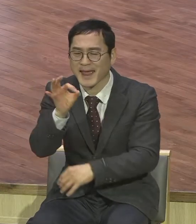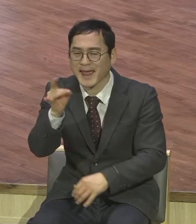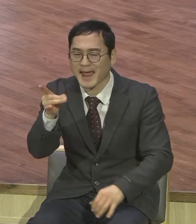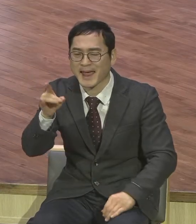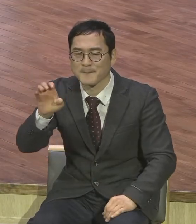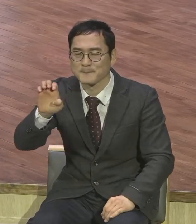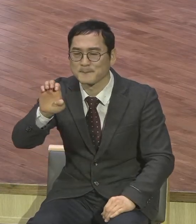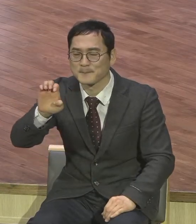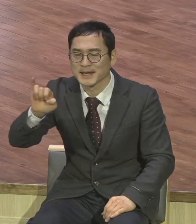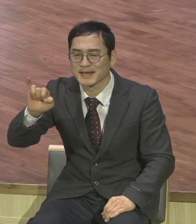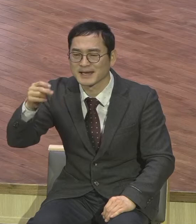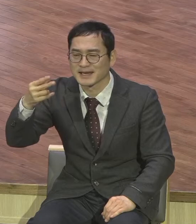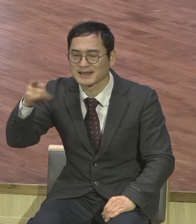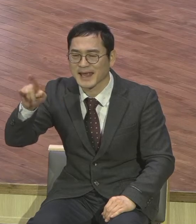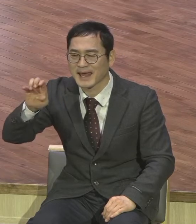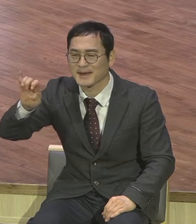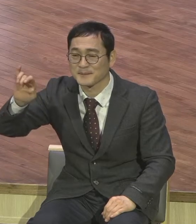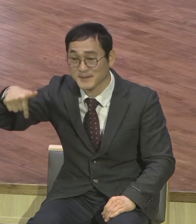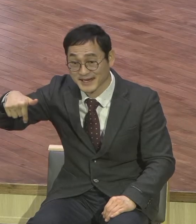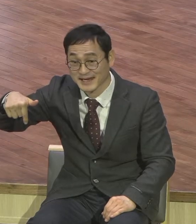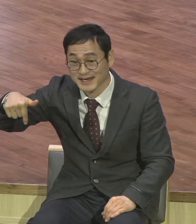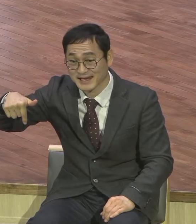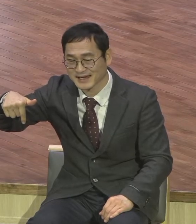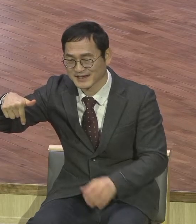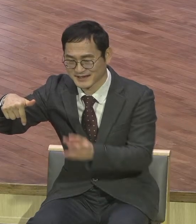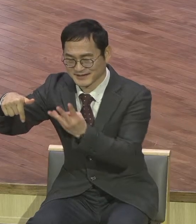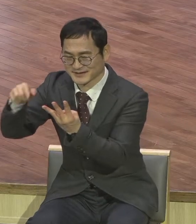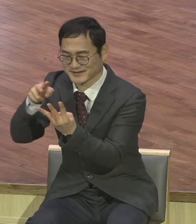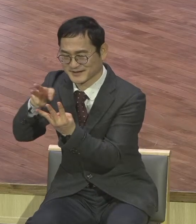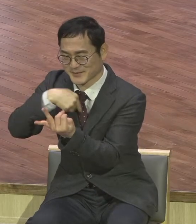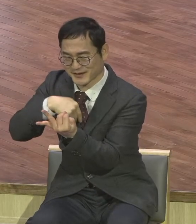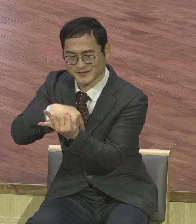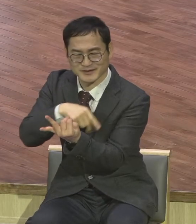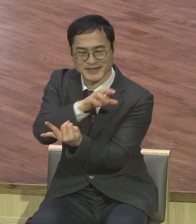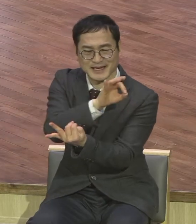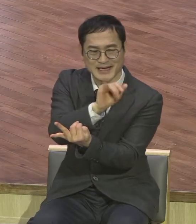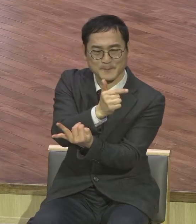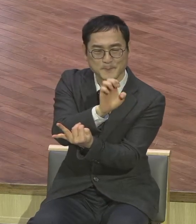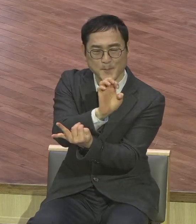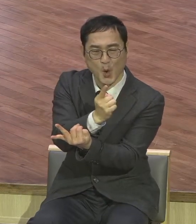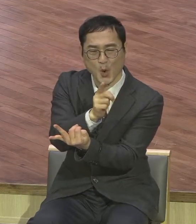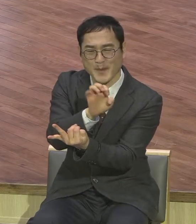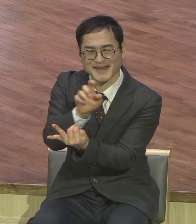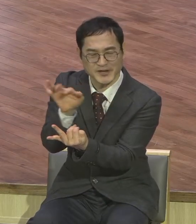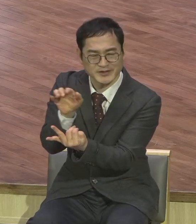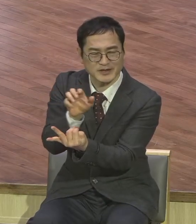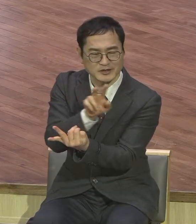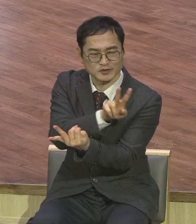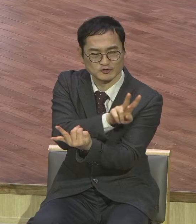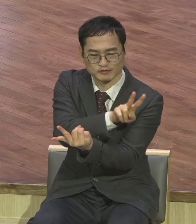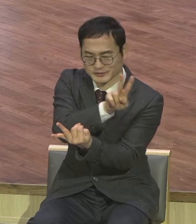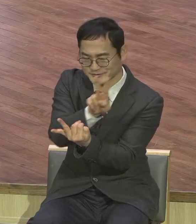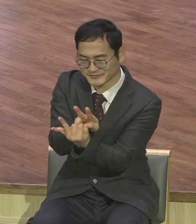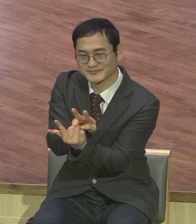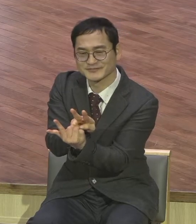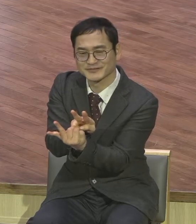에피데믹이란 말 합성했습니다 잘못된 진단과 전망의 전년병을 급속히 퍼져나가지고